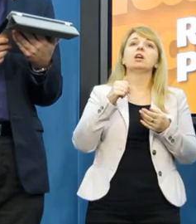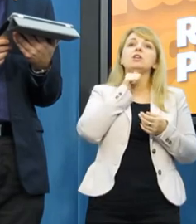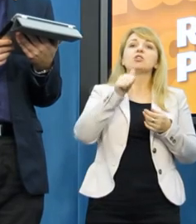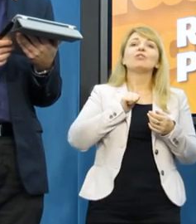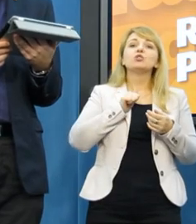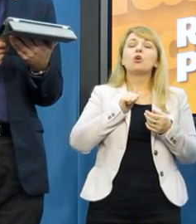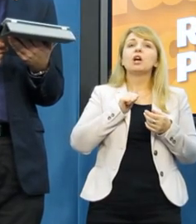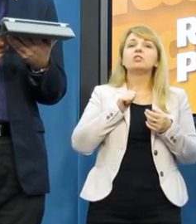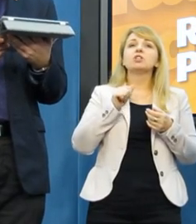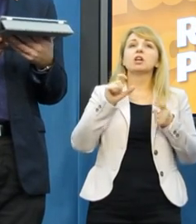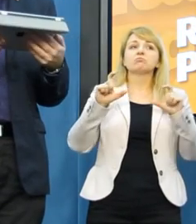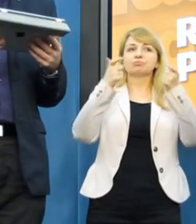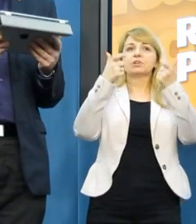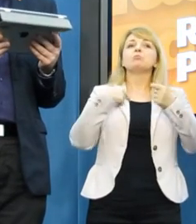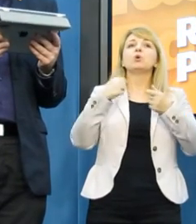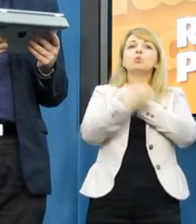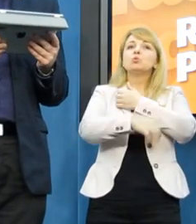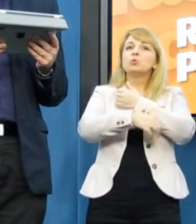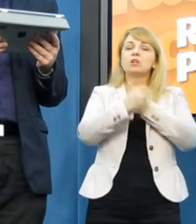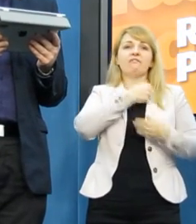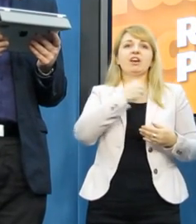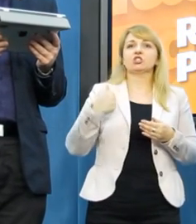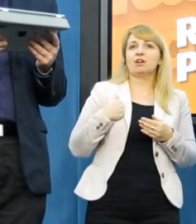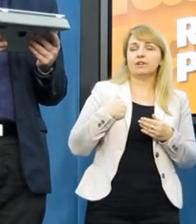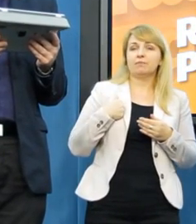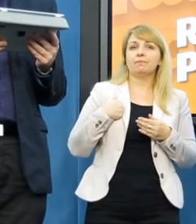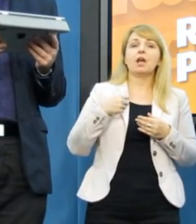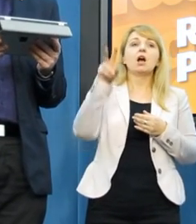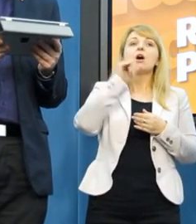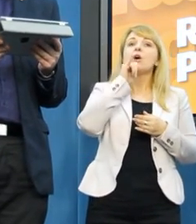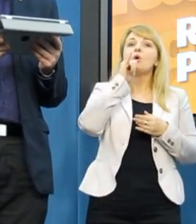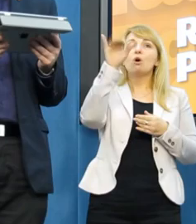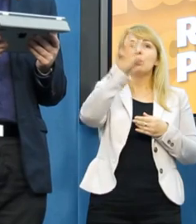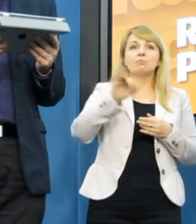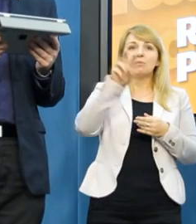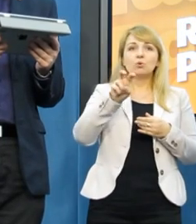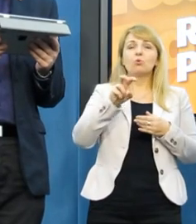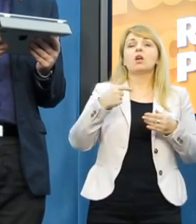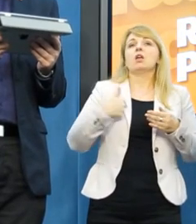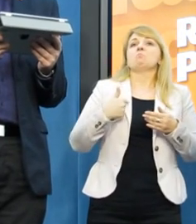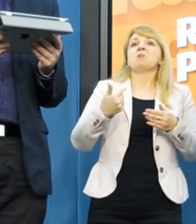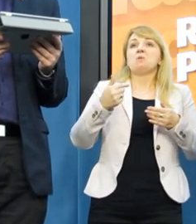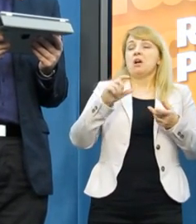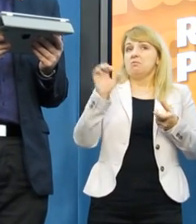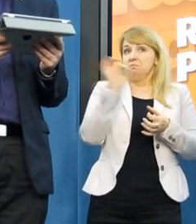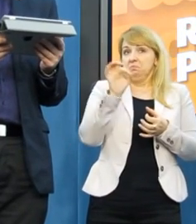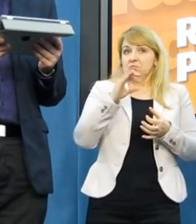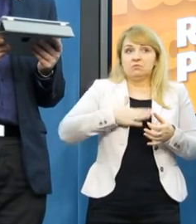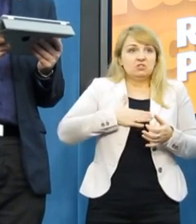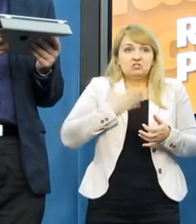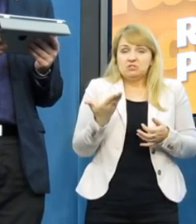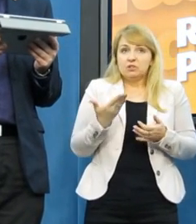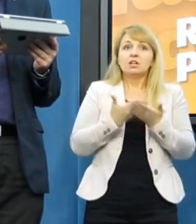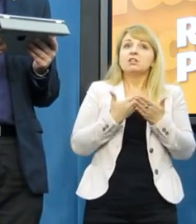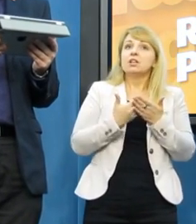incydentem, do jakiego doszło na Uniwersytecie Warszawskim. Ruch Palikota z oburzeniem przyjął incydent, do jakiego doszło w trakcie wykładu